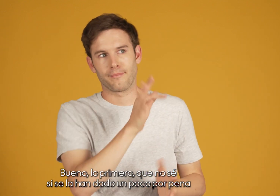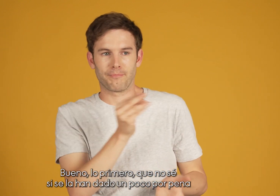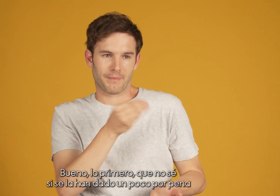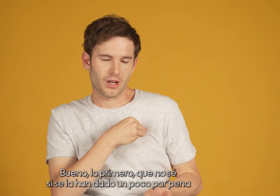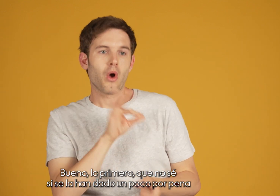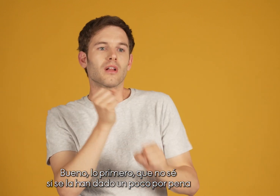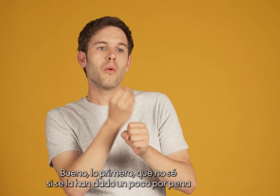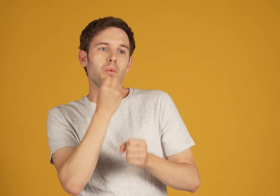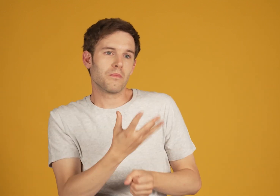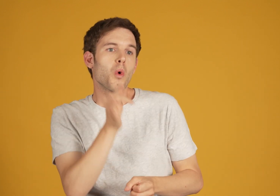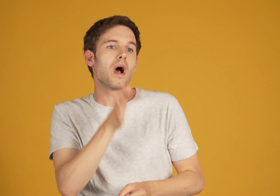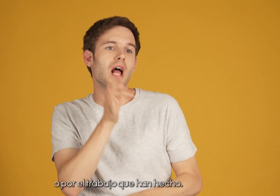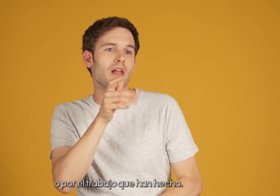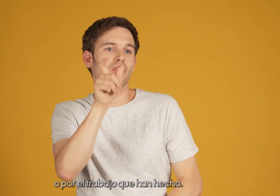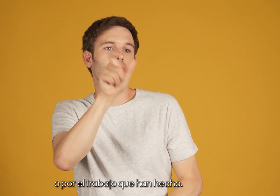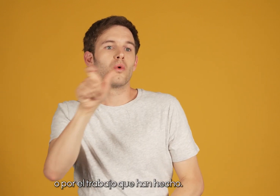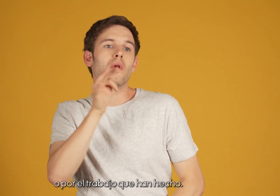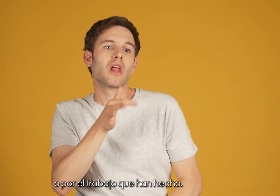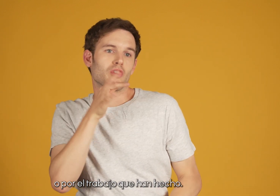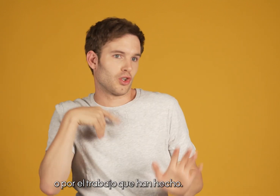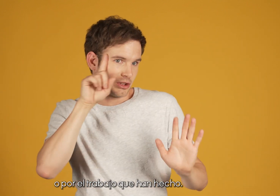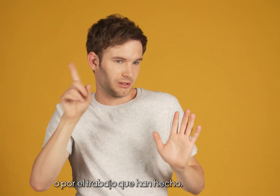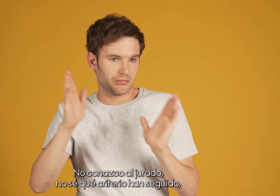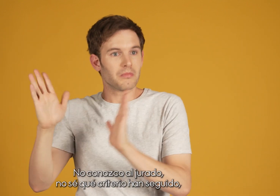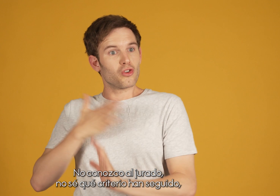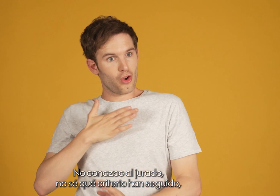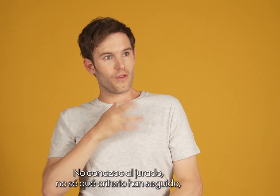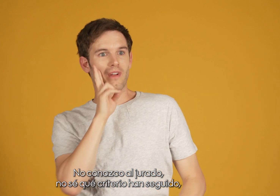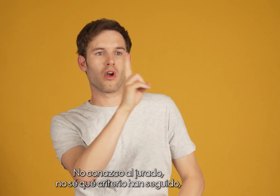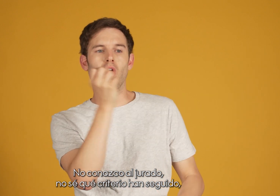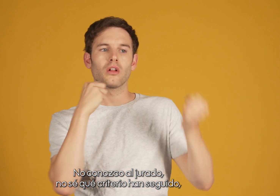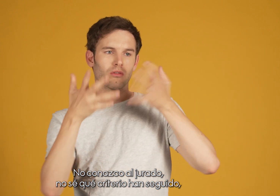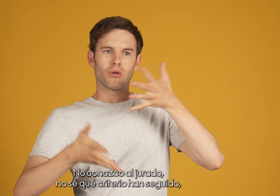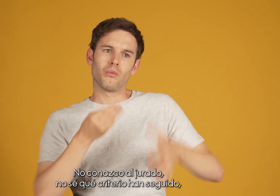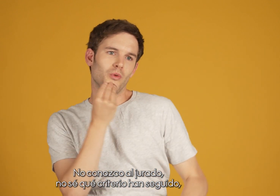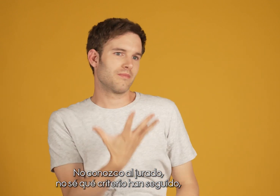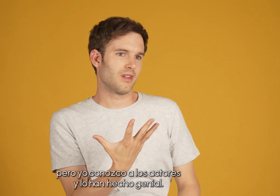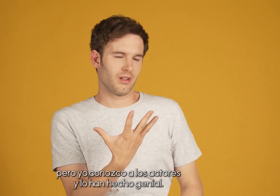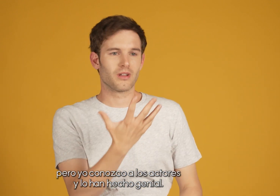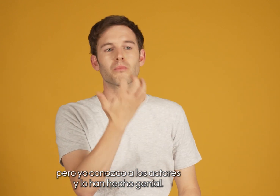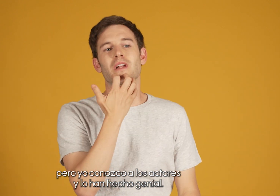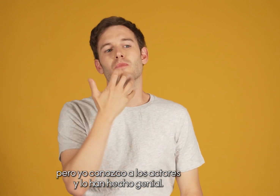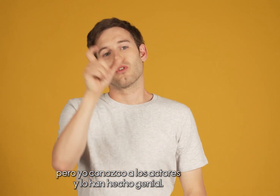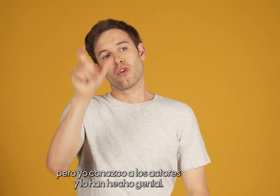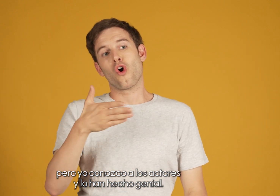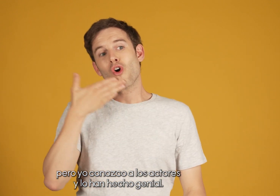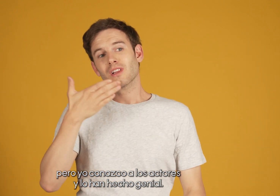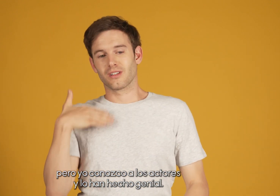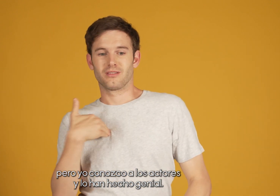un poco por pena o por el trabajo que han hecho. No conozco al jurado, no sé qué criterio han seguido, pero yo conozco a los actores y lo han hecho